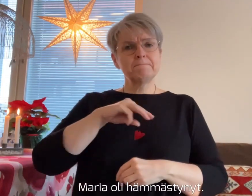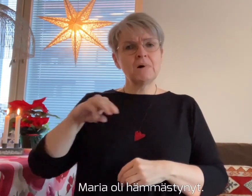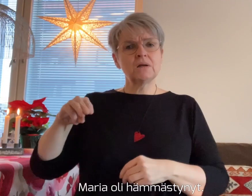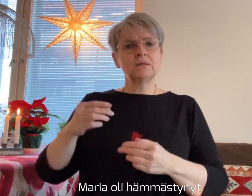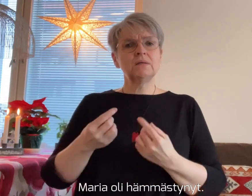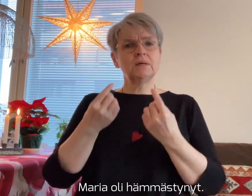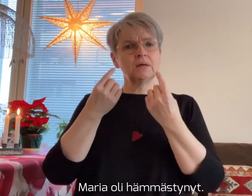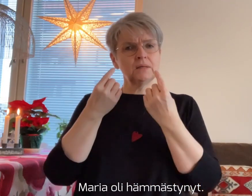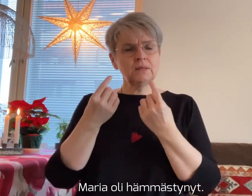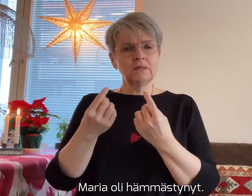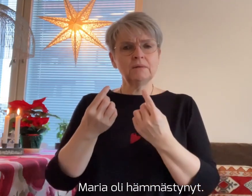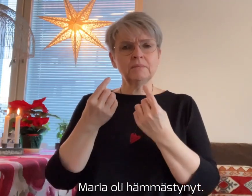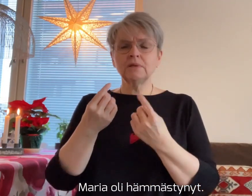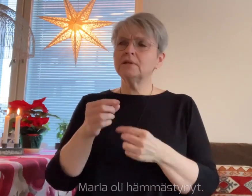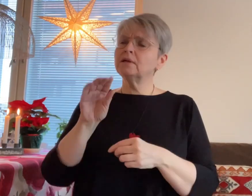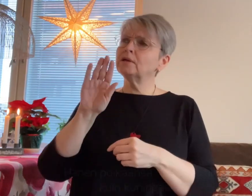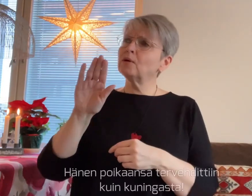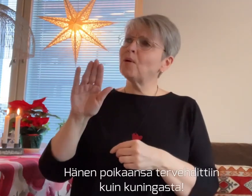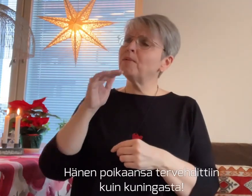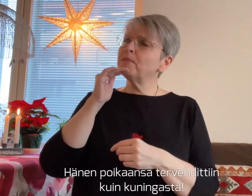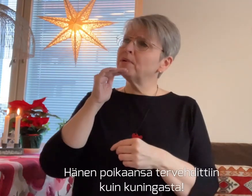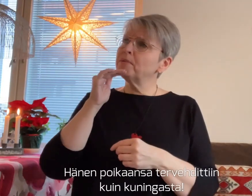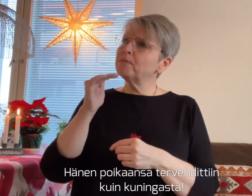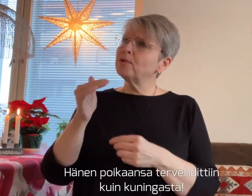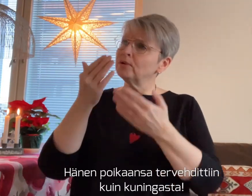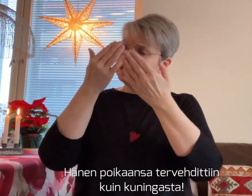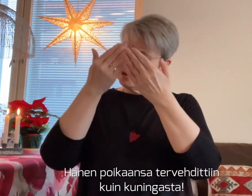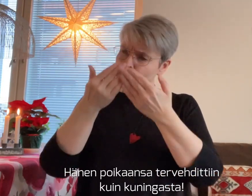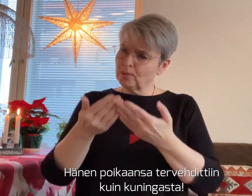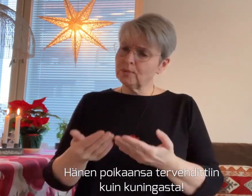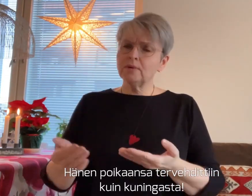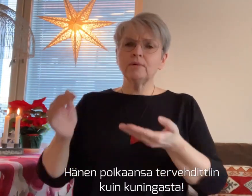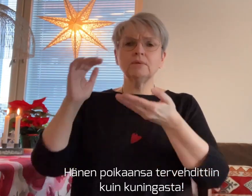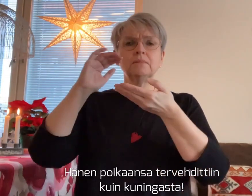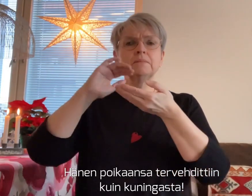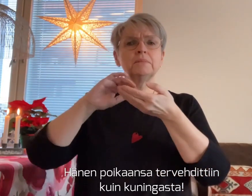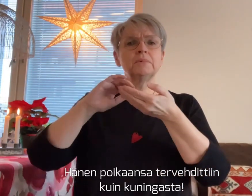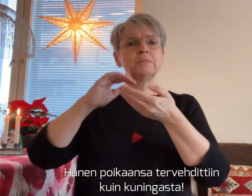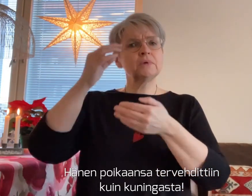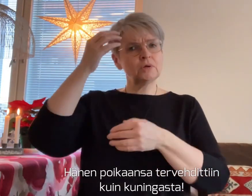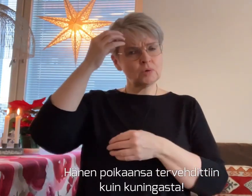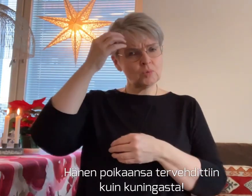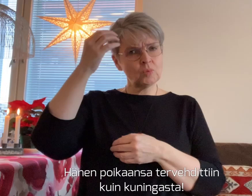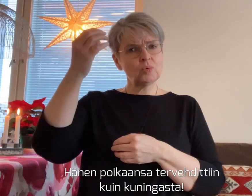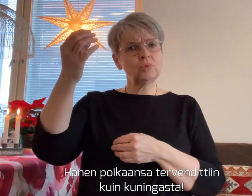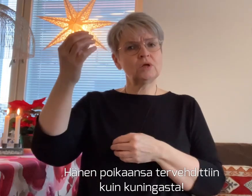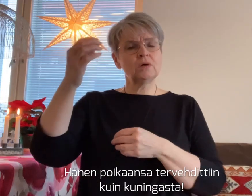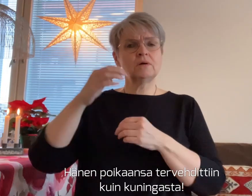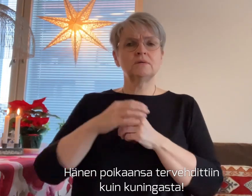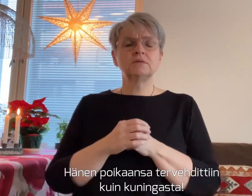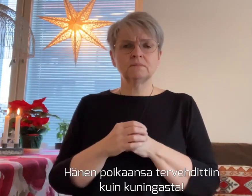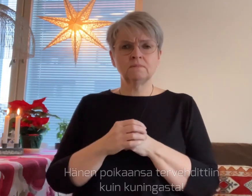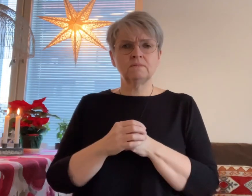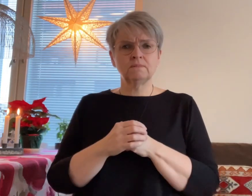Maria oli hämmästynyt. Hänen poikaansa tervehdittiin kuin kuningasta.